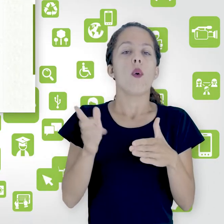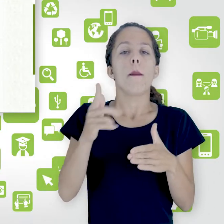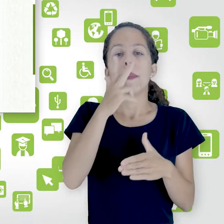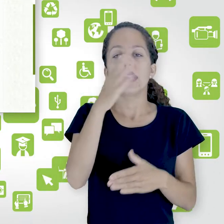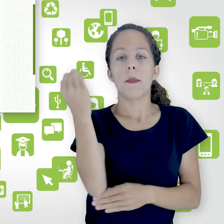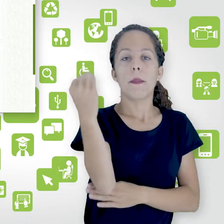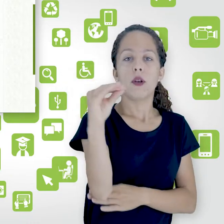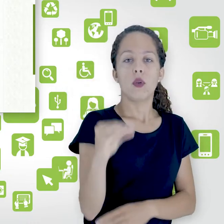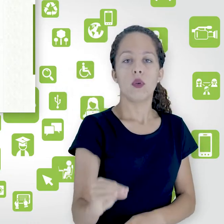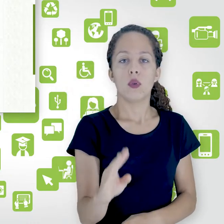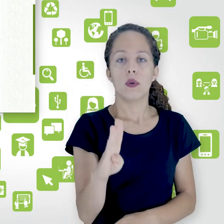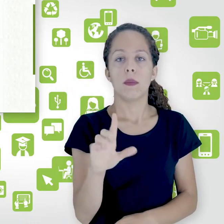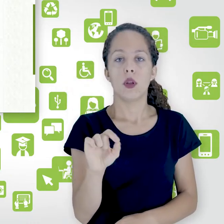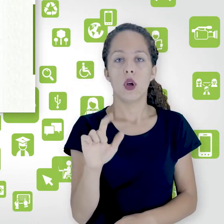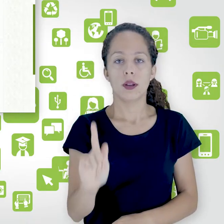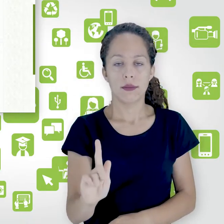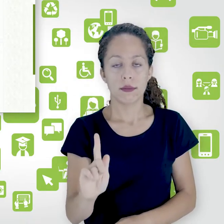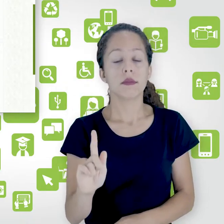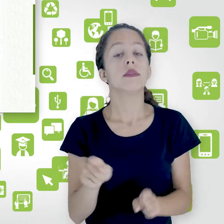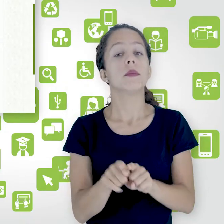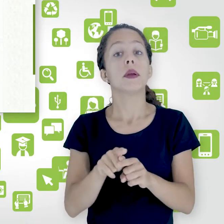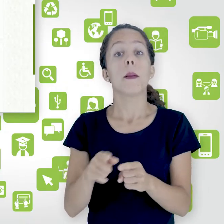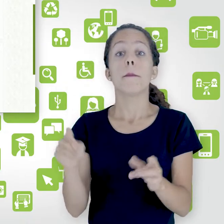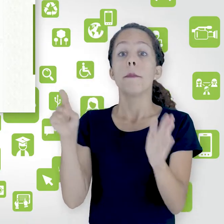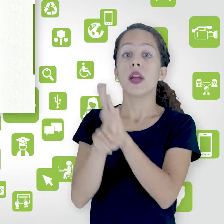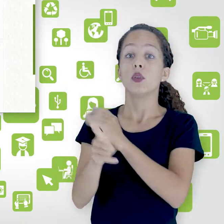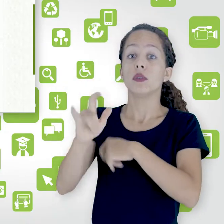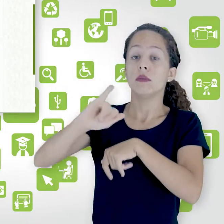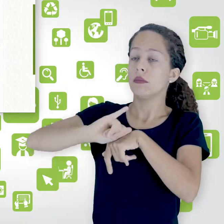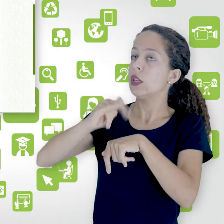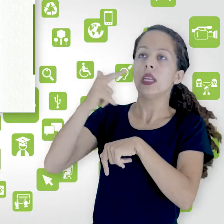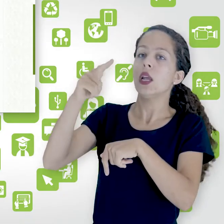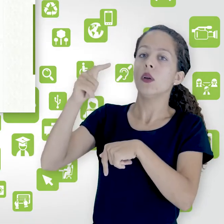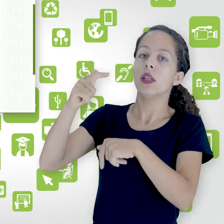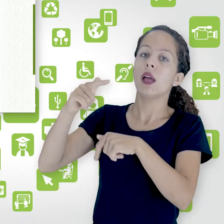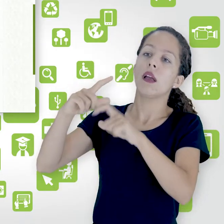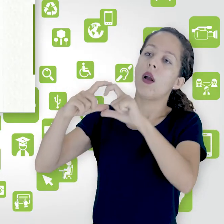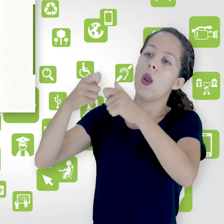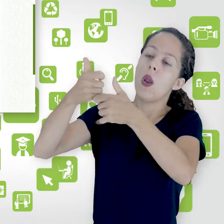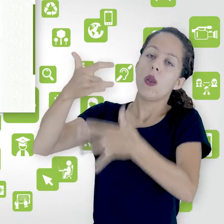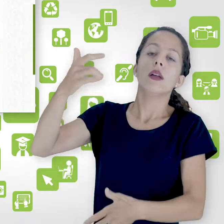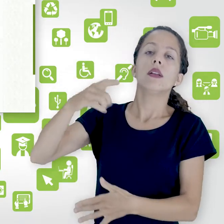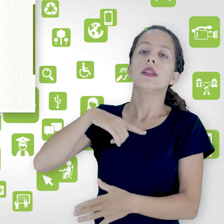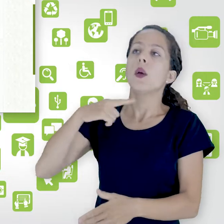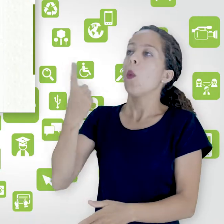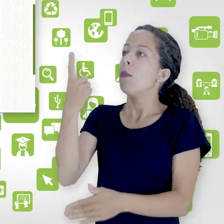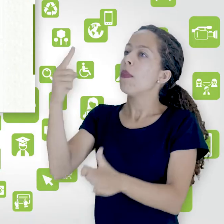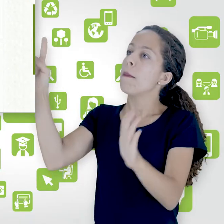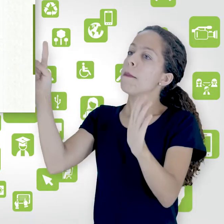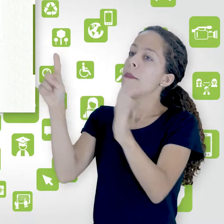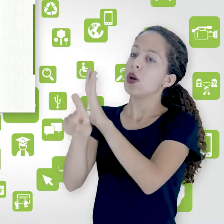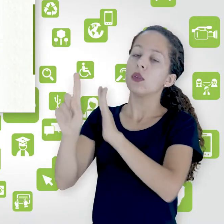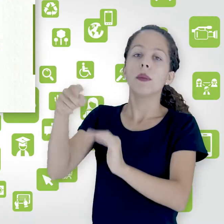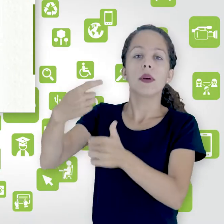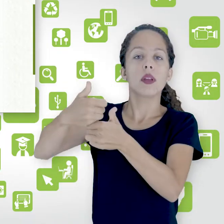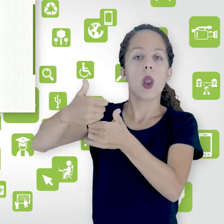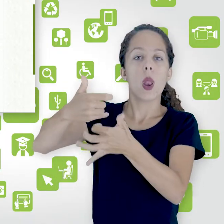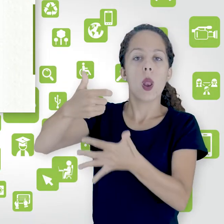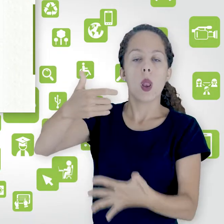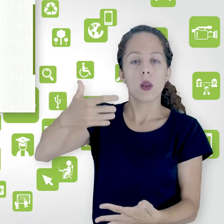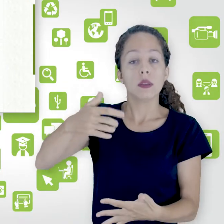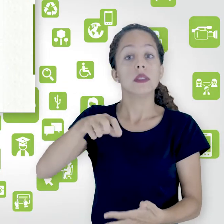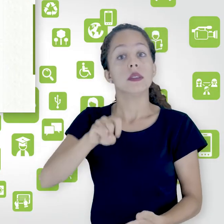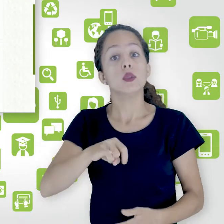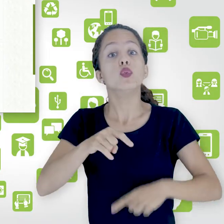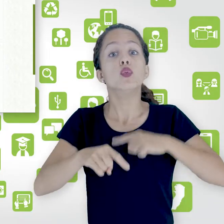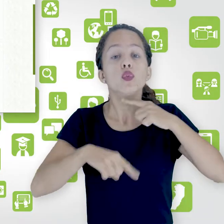uma única discussão em que a pergunta fica no topo não a tópicos é só uma pergunta e as respostas para aquela pergunta sempre que você tiver dúvida você